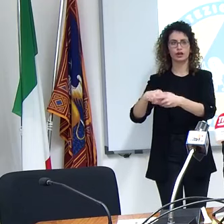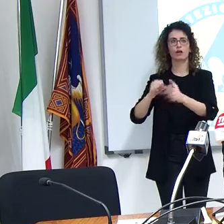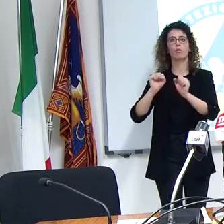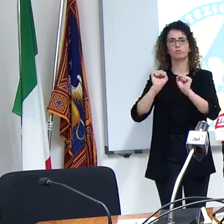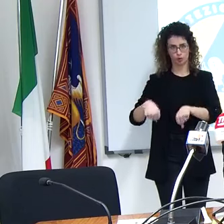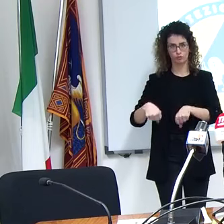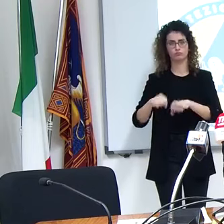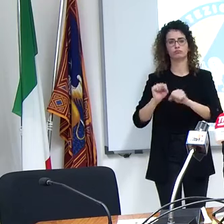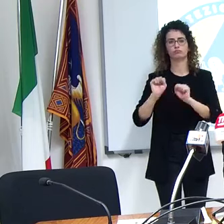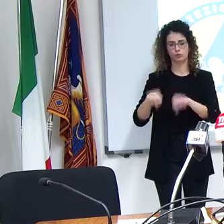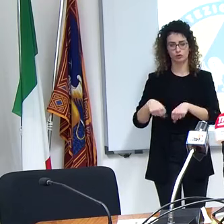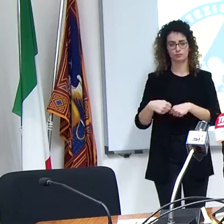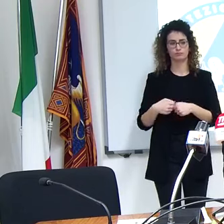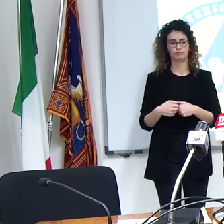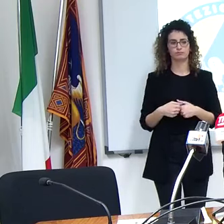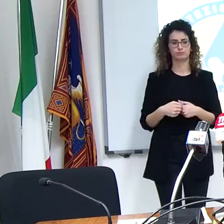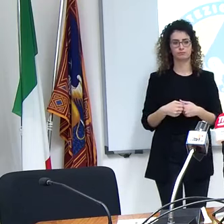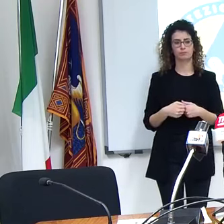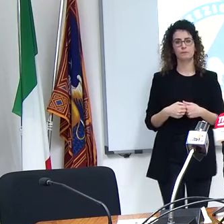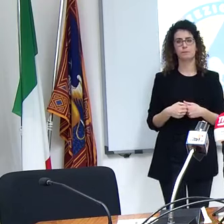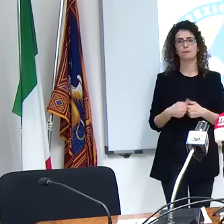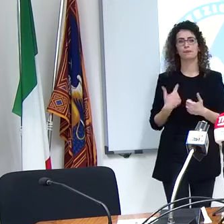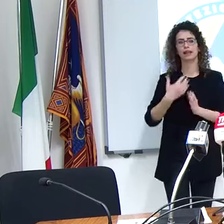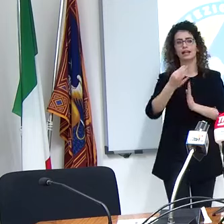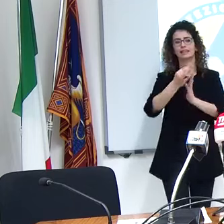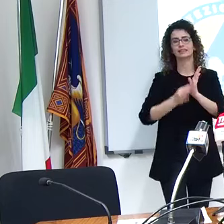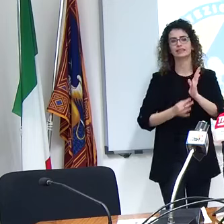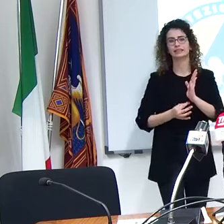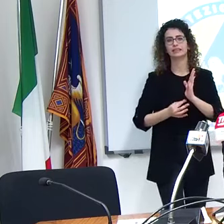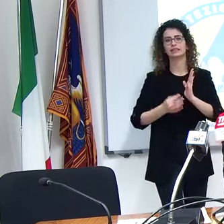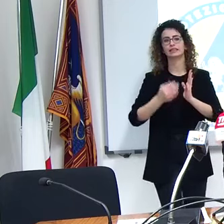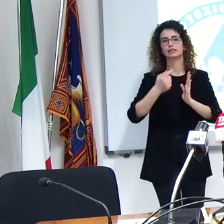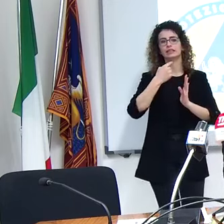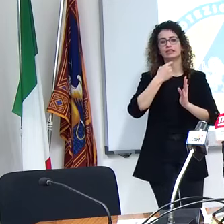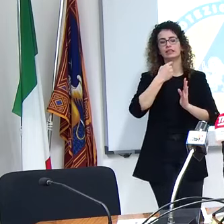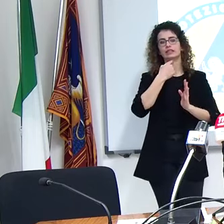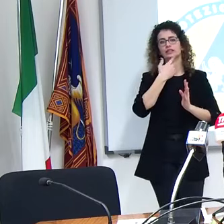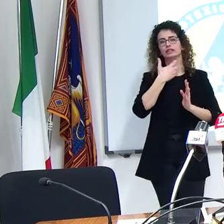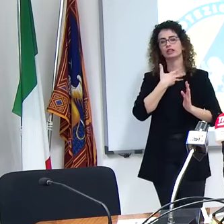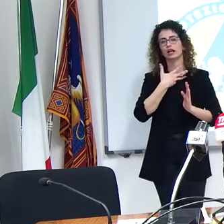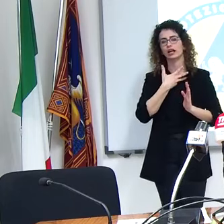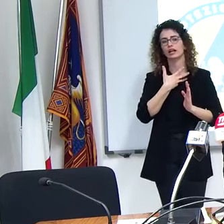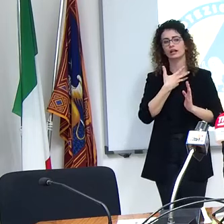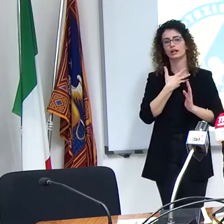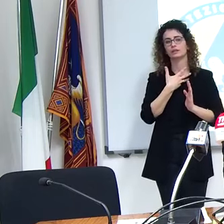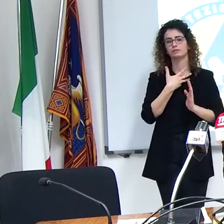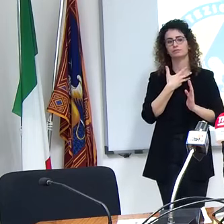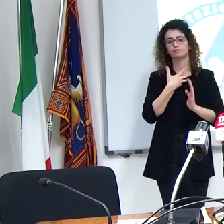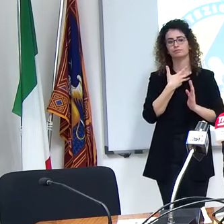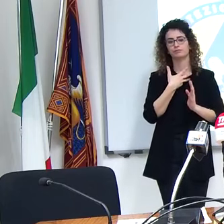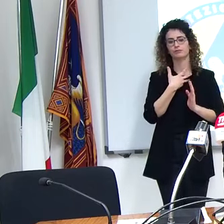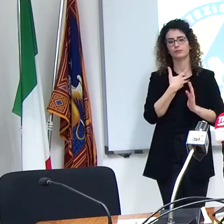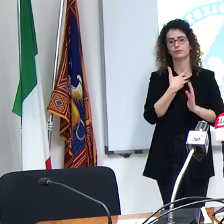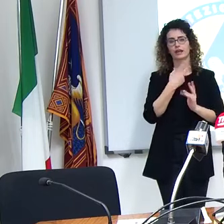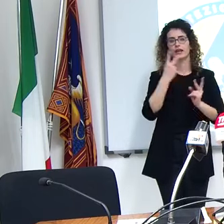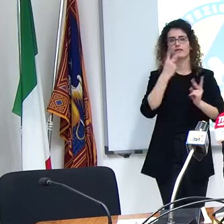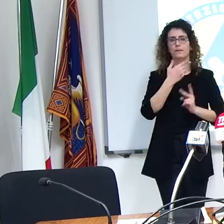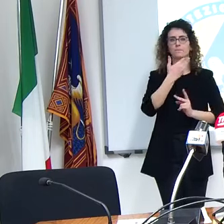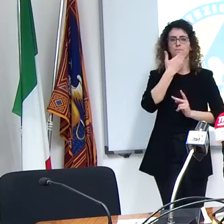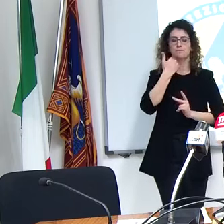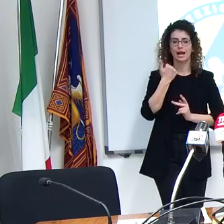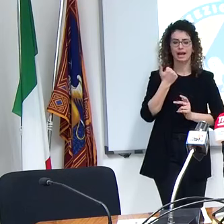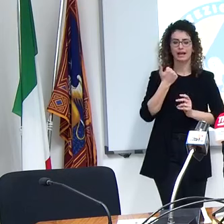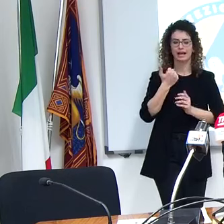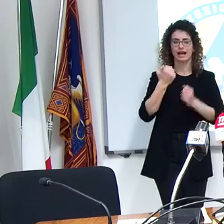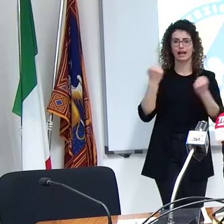ecco diciamo che le indicazioni sono tutte nel senso del pur mancando rispetto all'attività sportiva